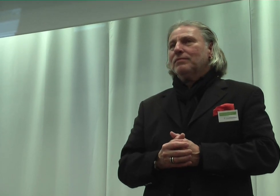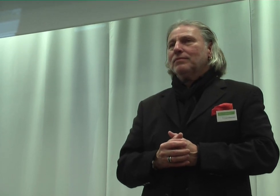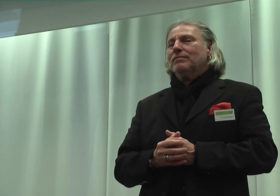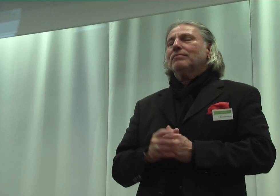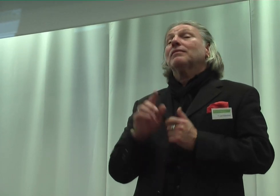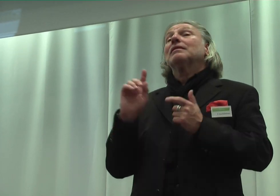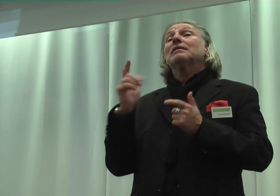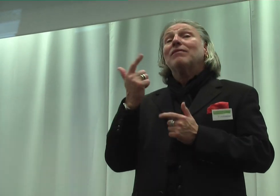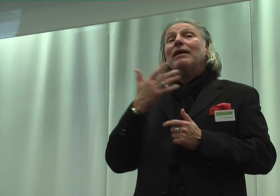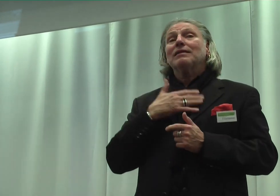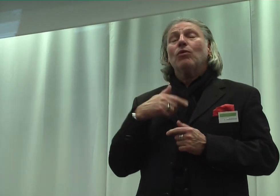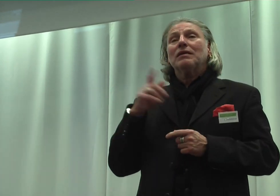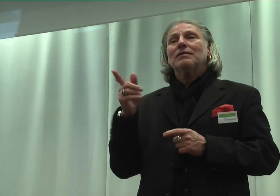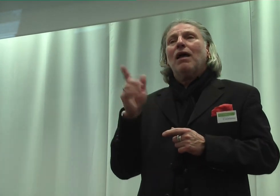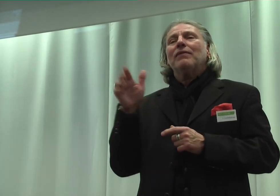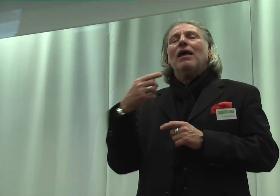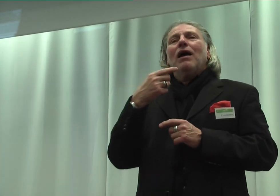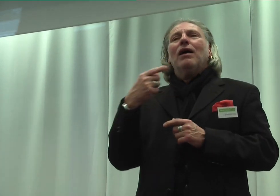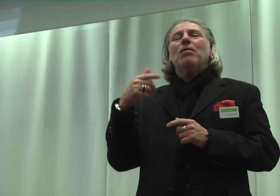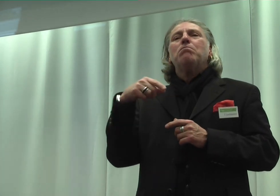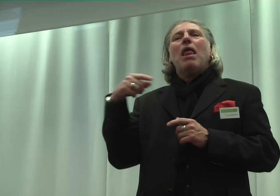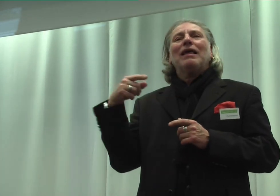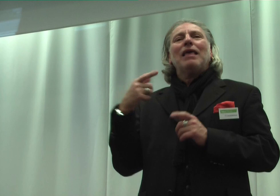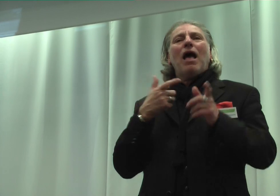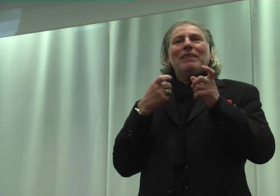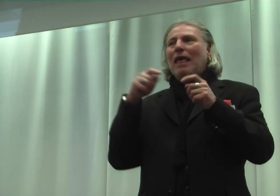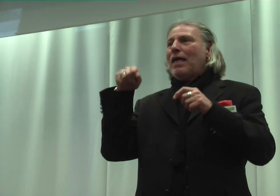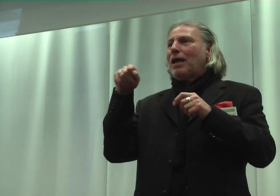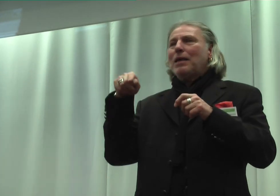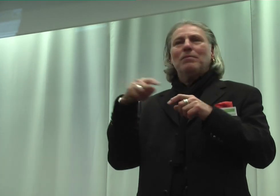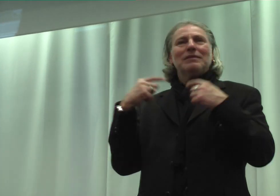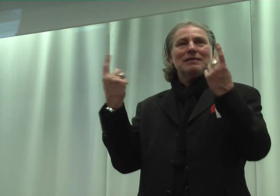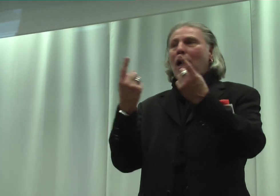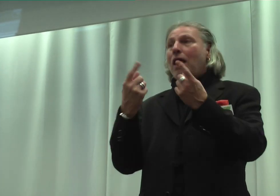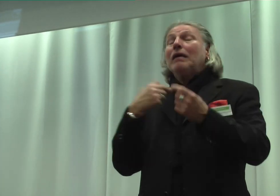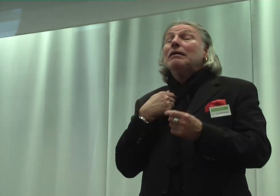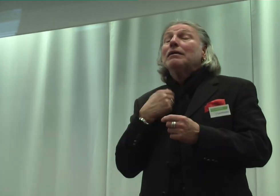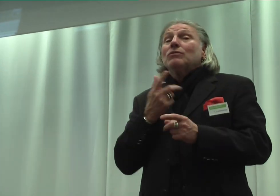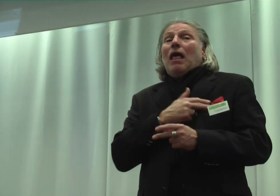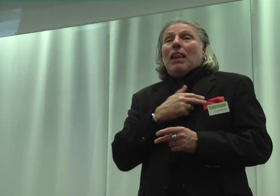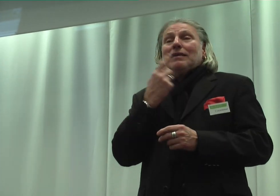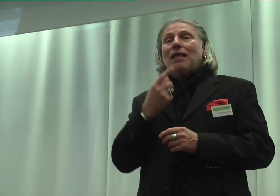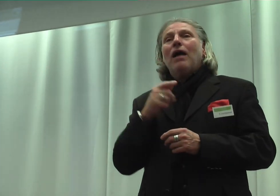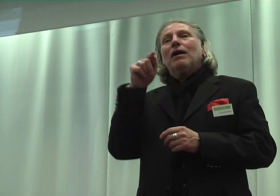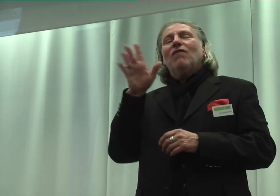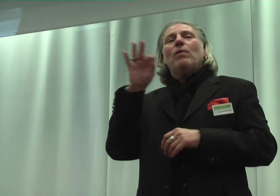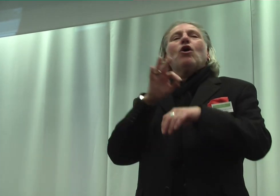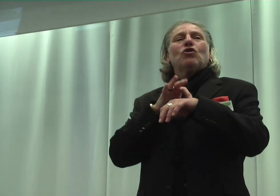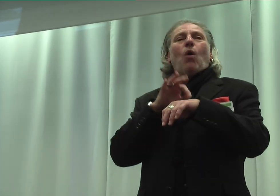ich sagen, wenn Plagiatsjäger hier im Saal sind, gebe ich zu, dass tatsächlich von Dr. Ulrich Haase